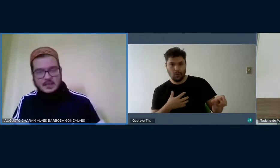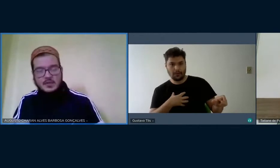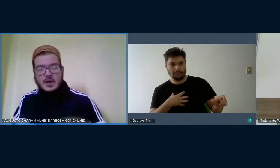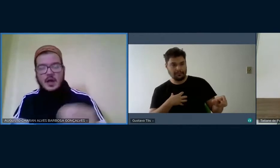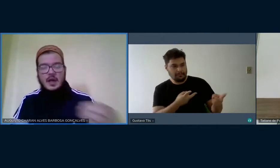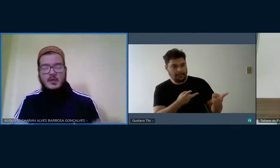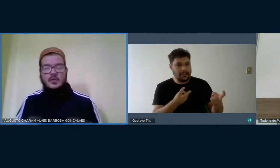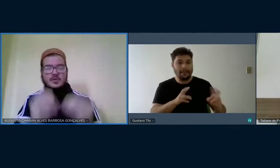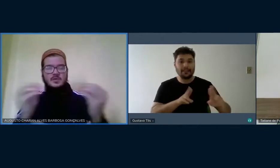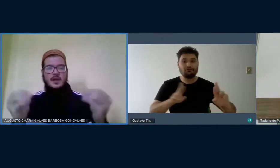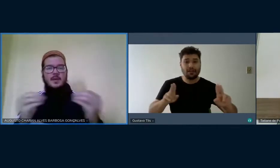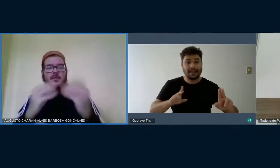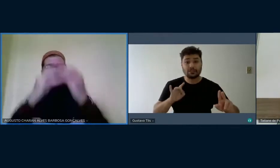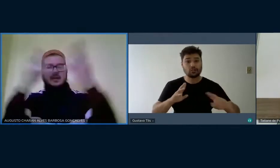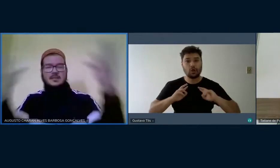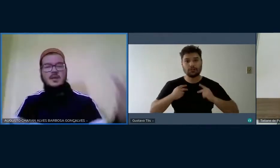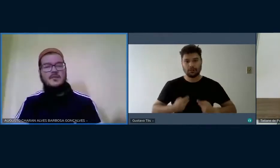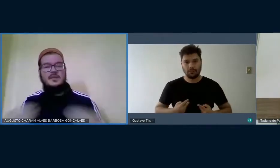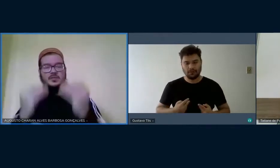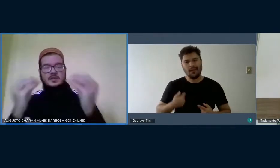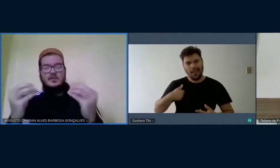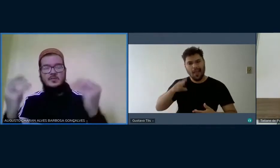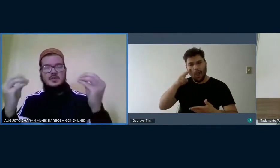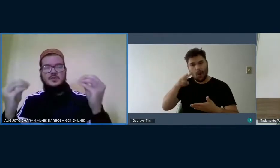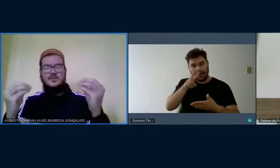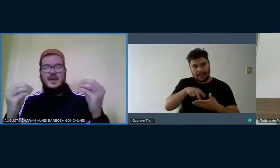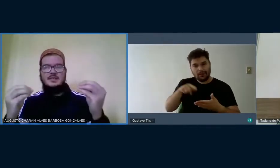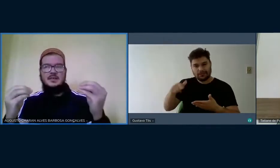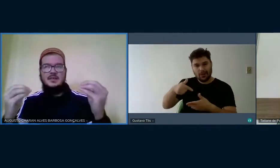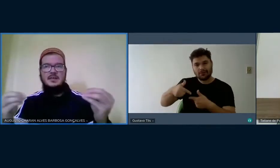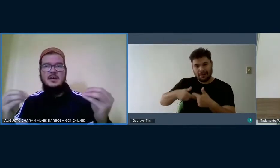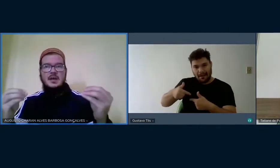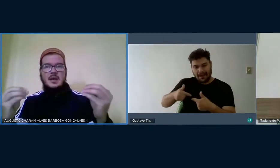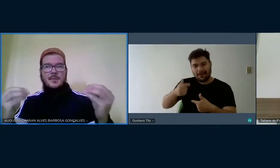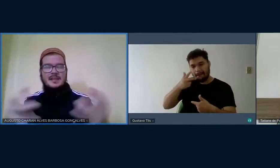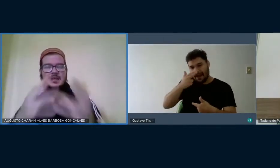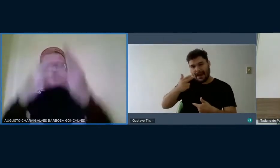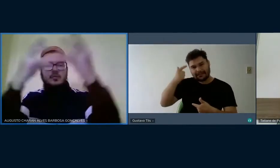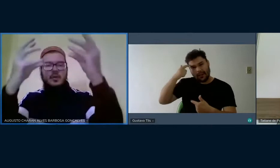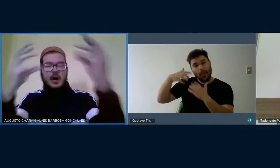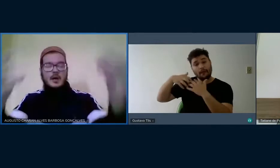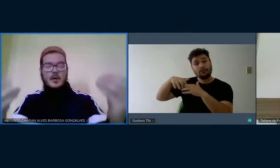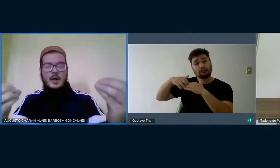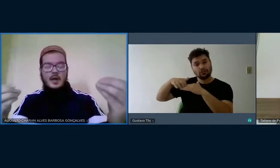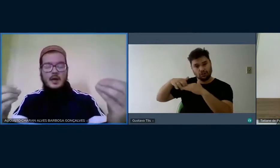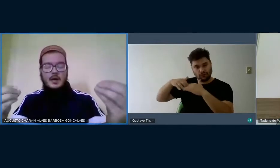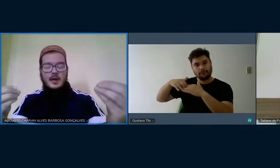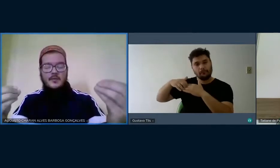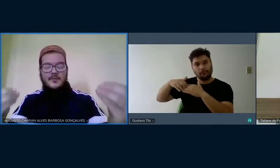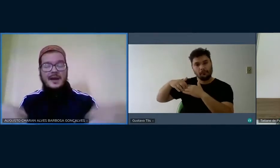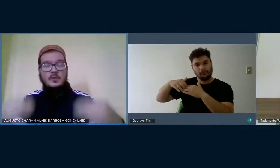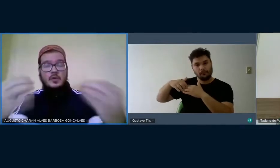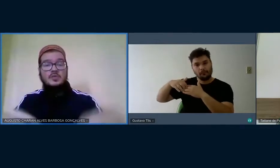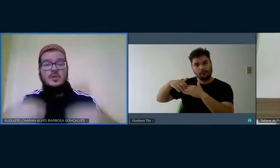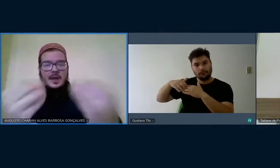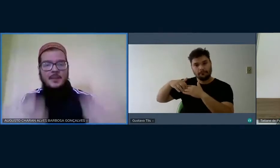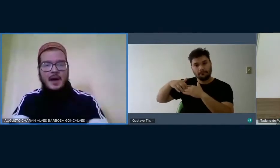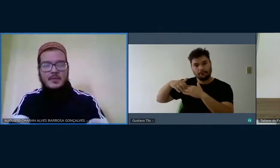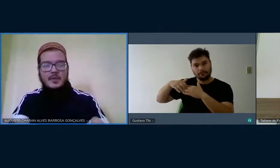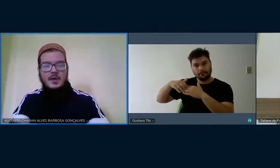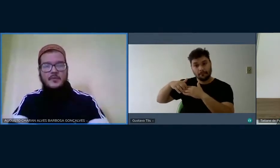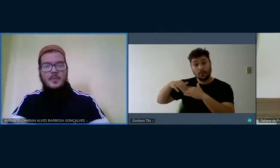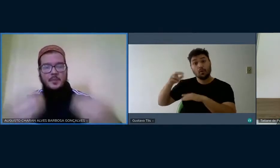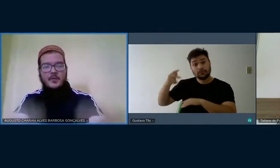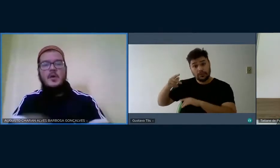eu vou trazendo, quando eu li o seu trabalho, fui trazendo reflexões. é como se eu estivesse aqui pensando, falando que o seu